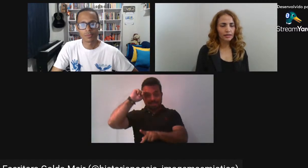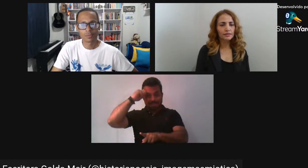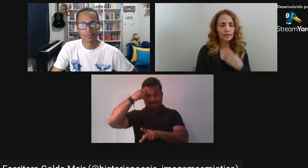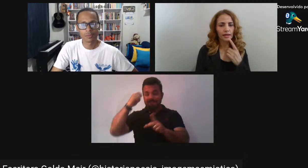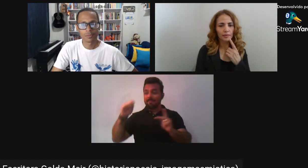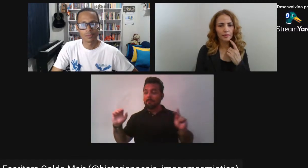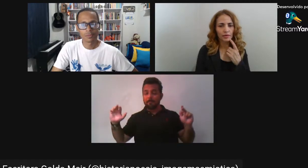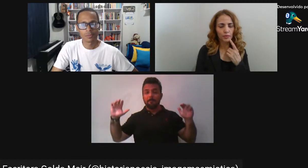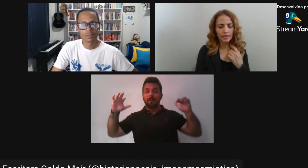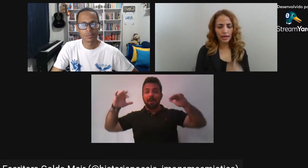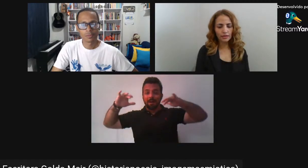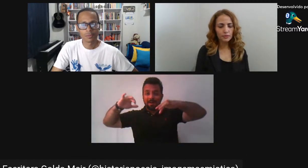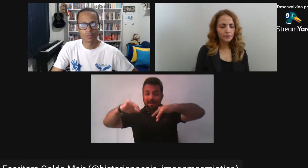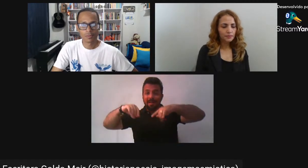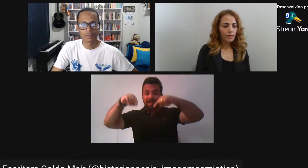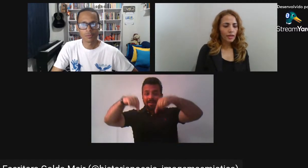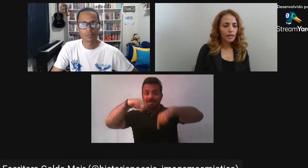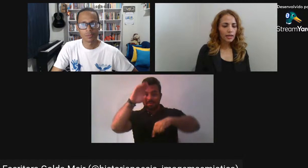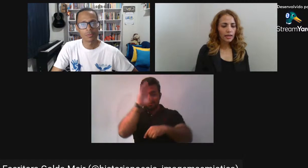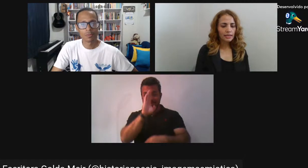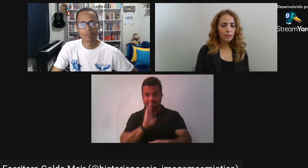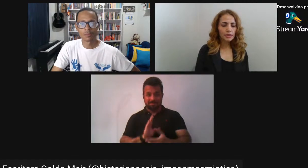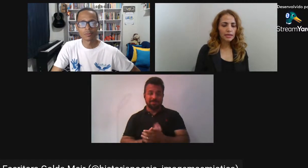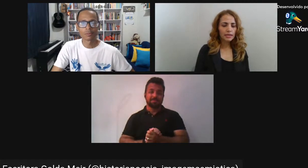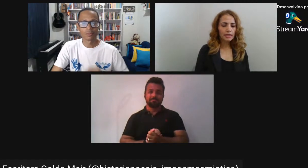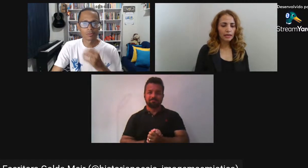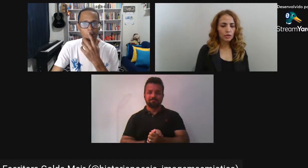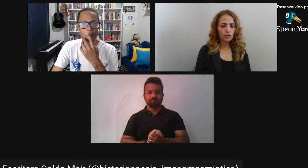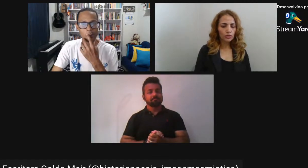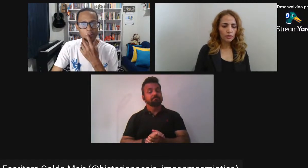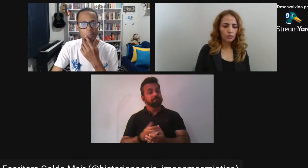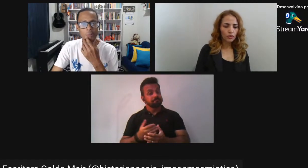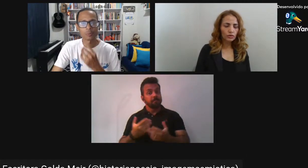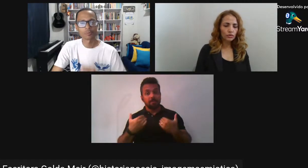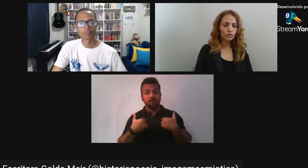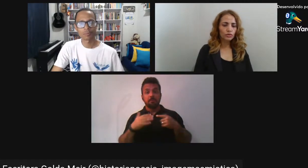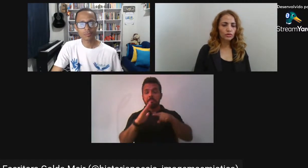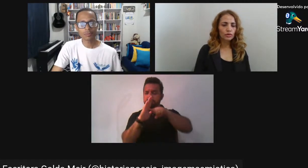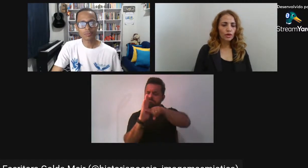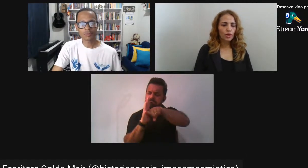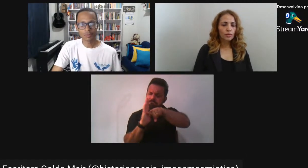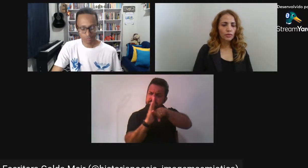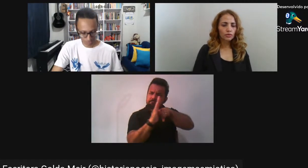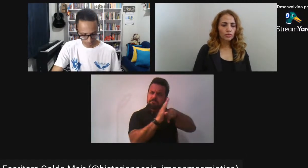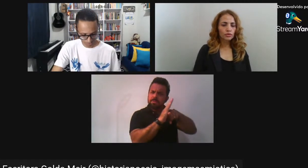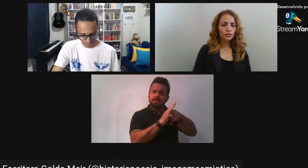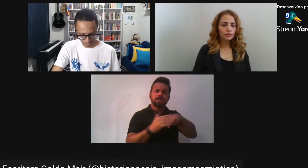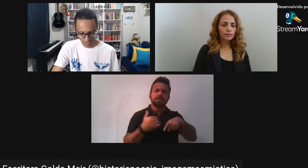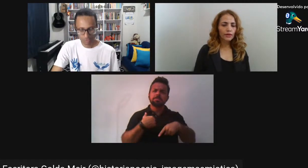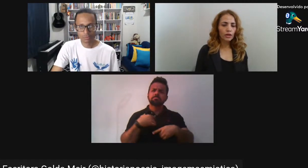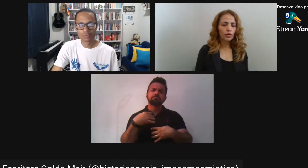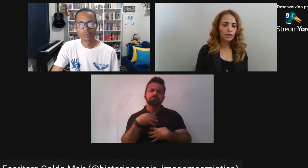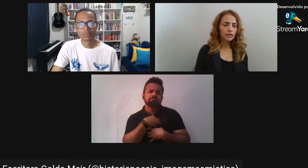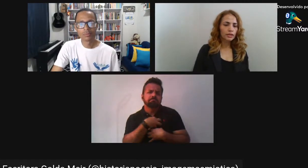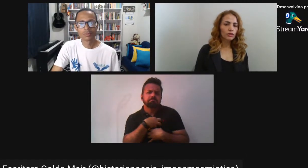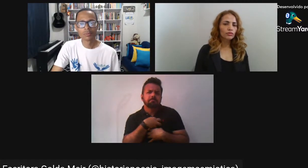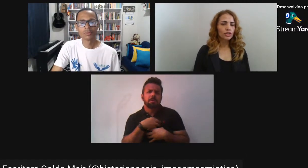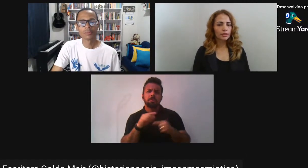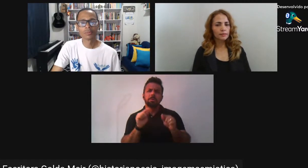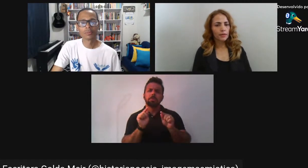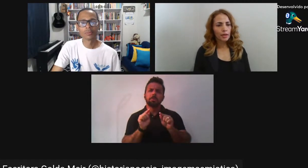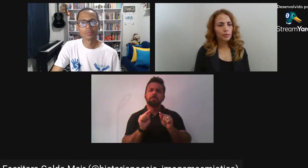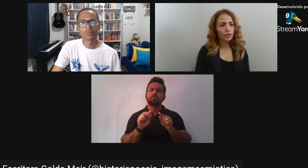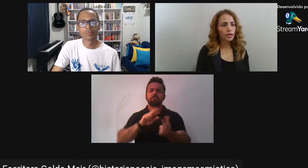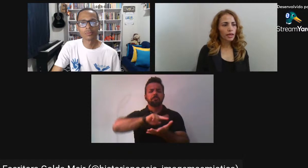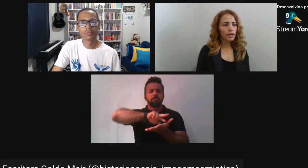o mestrado E essa pesquisa Ela me trouxe muitos Muitos valores Que eu não